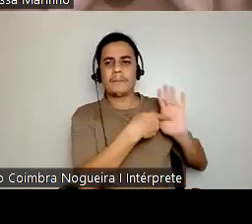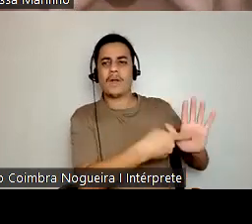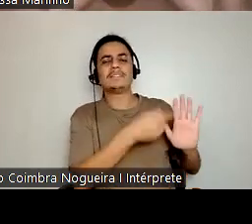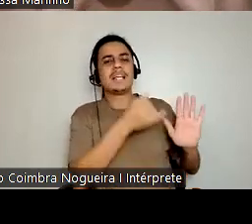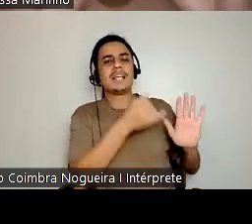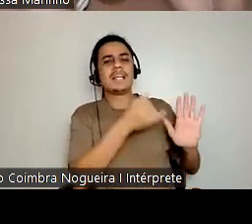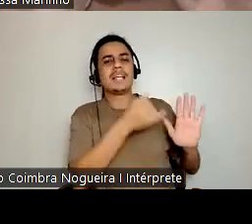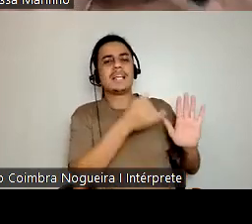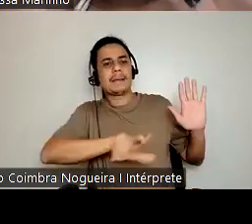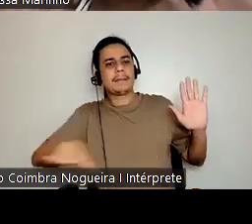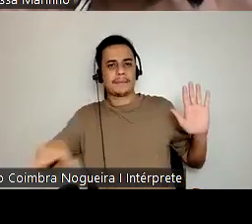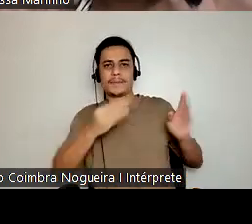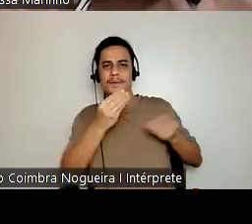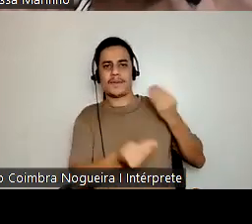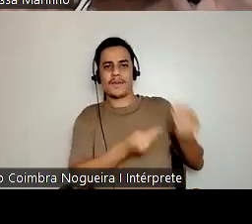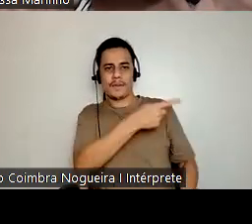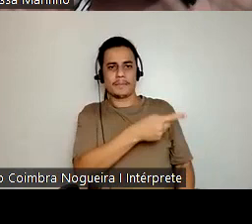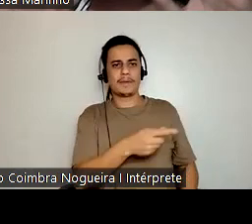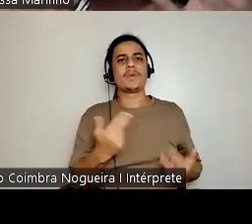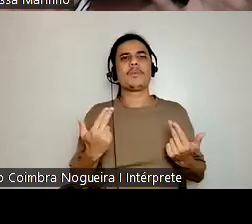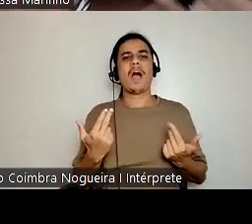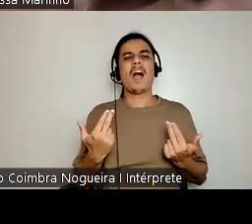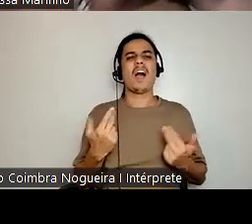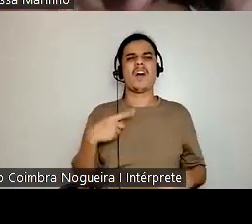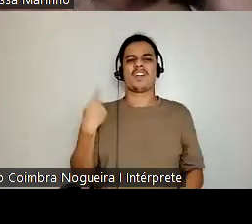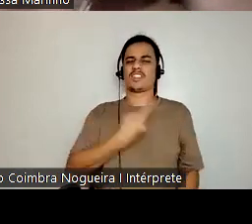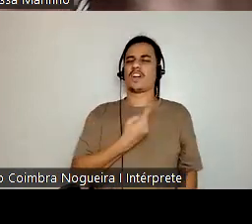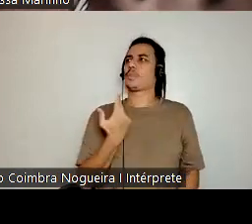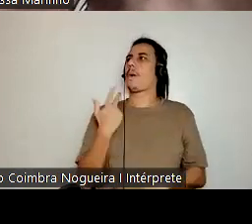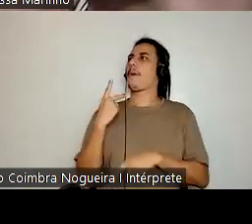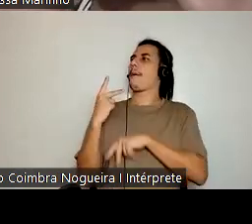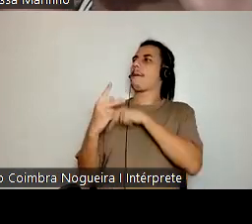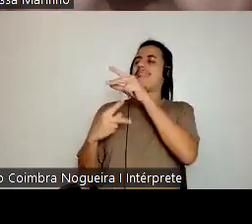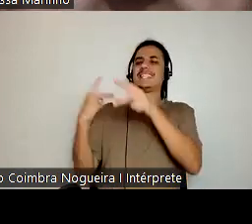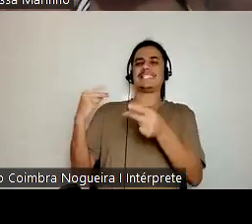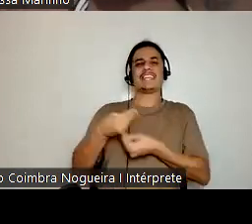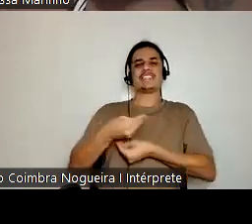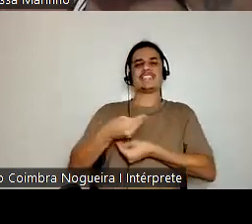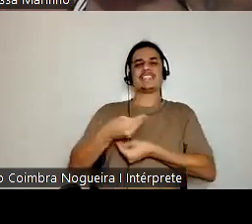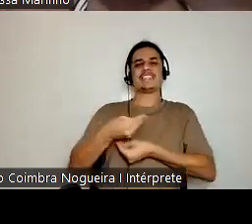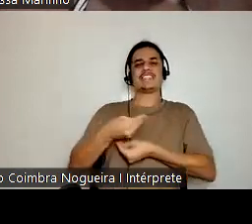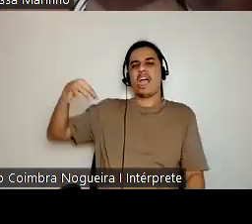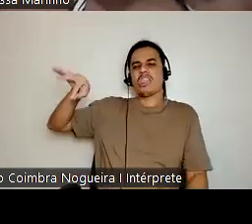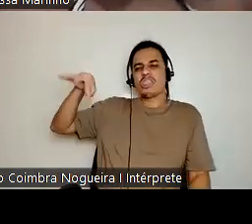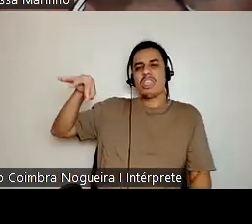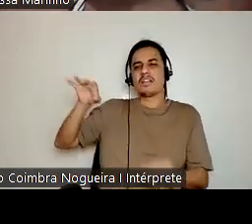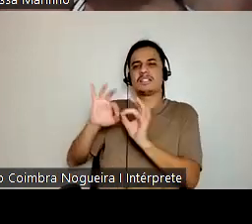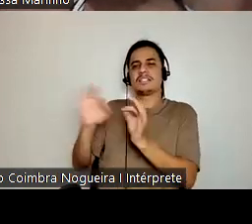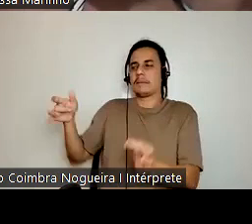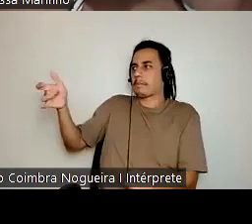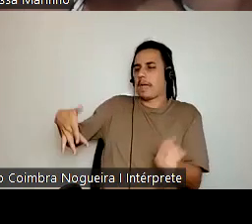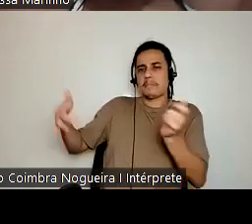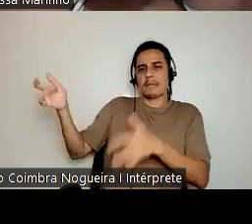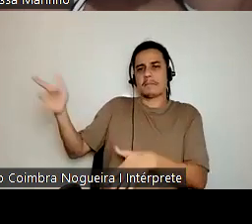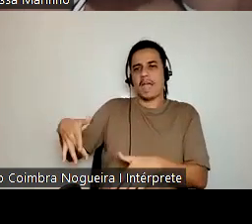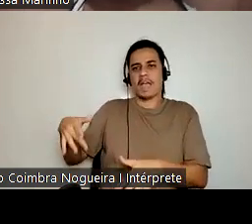souvenir, ou seja, a violência é gradual, existe a violência mais